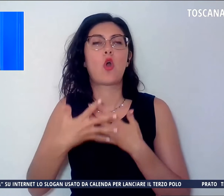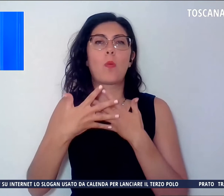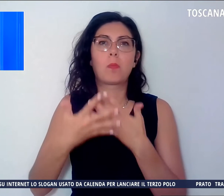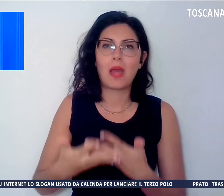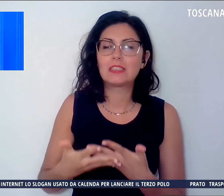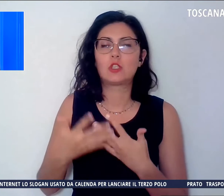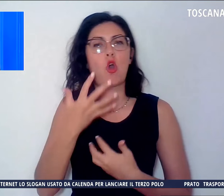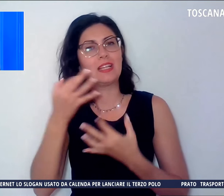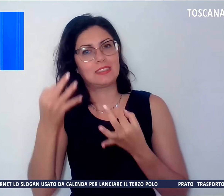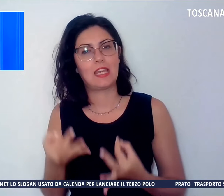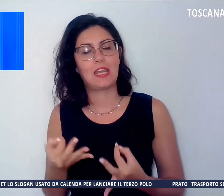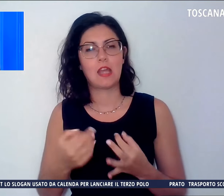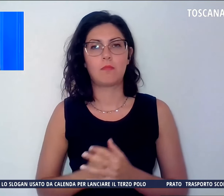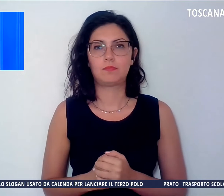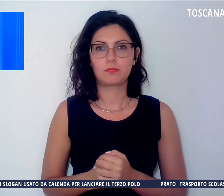serietà.